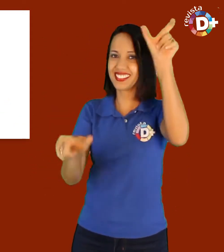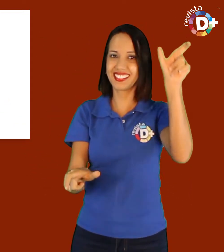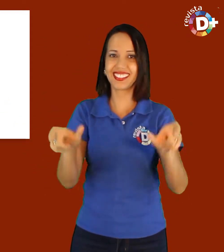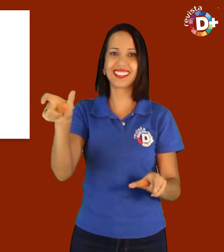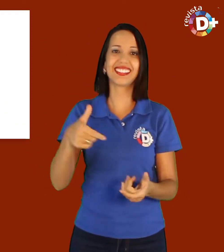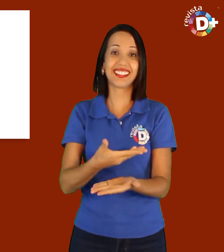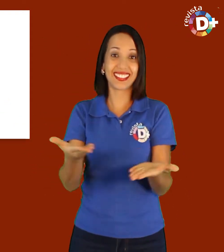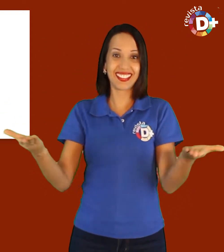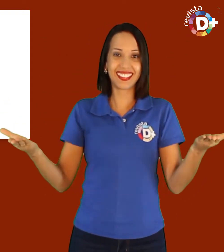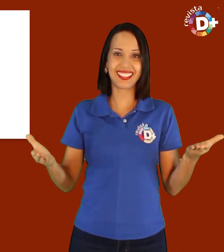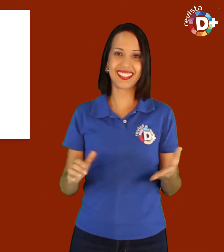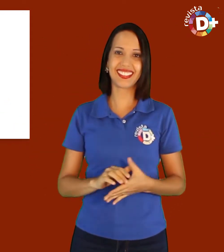próximo.